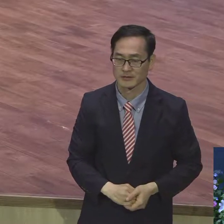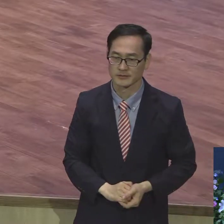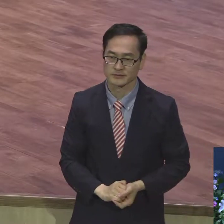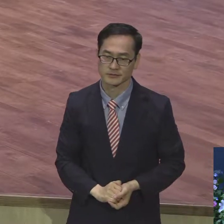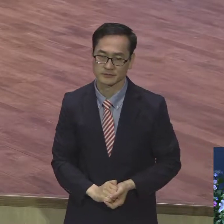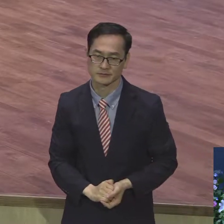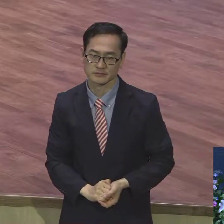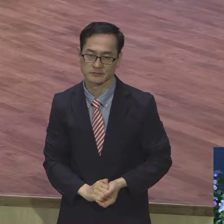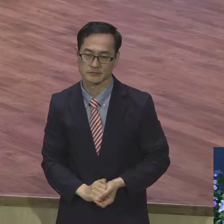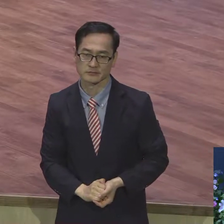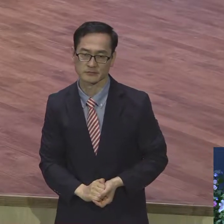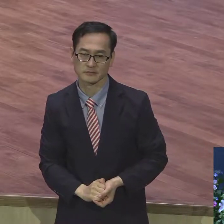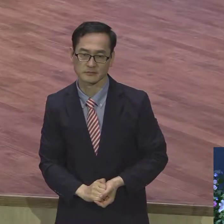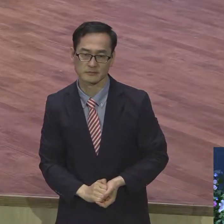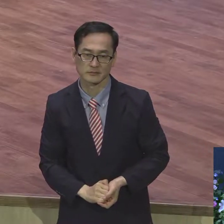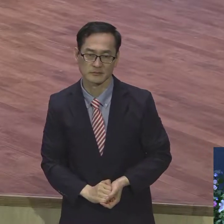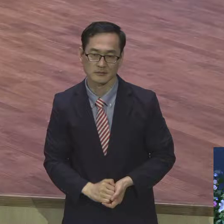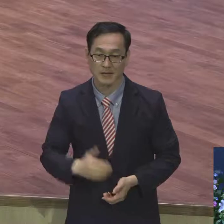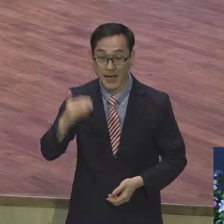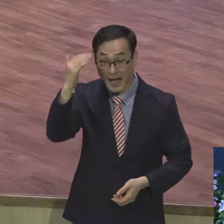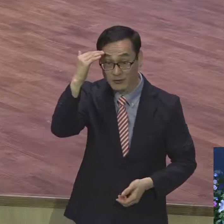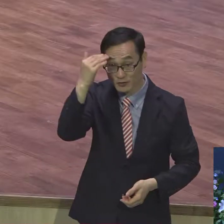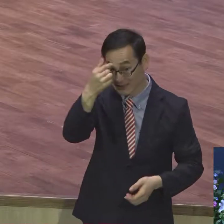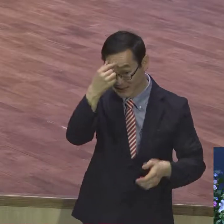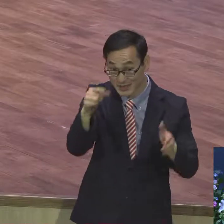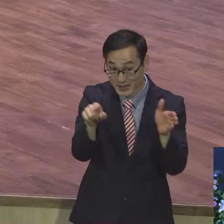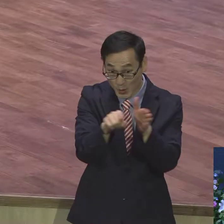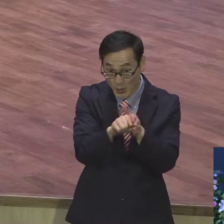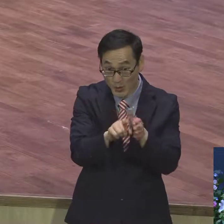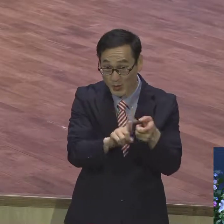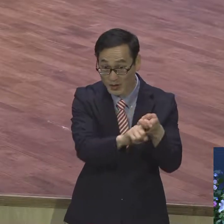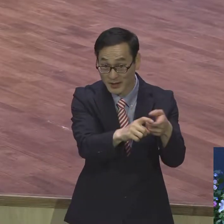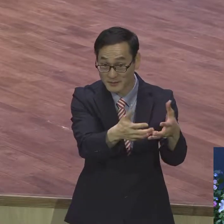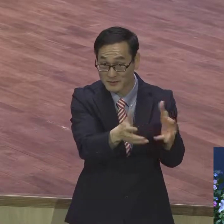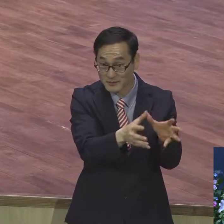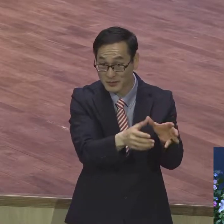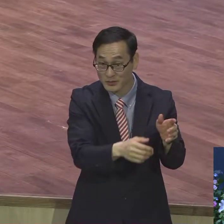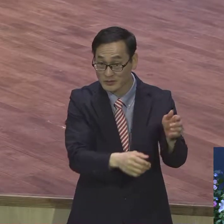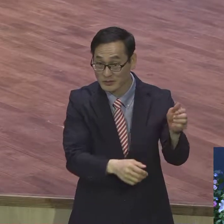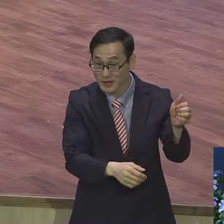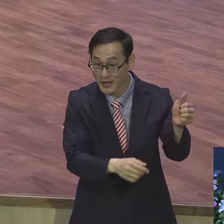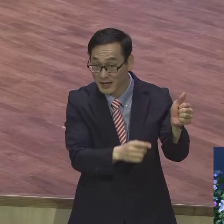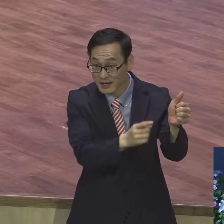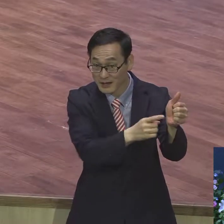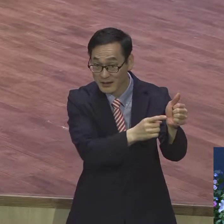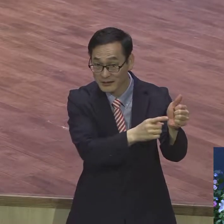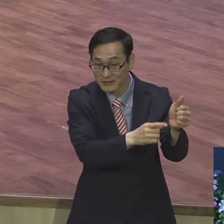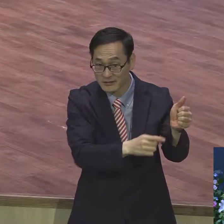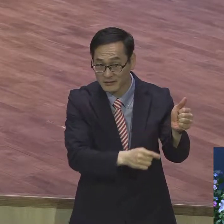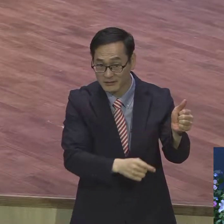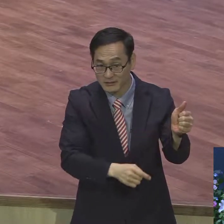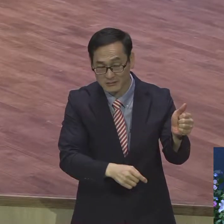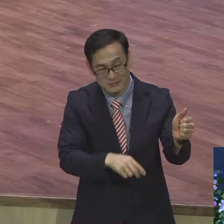우리나라 기독교 연합 초기왕 떴다 쳐다보도 안 해. 아무 힘 없는 것들 뭐. 왜 그래요.